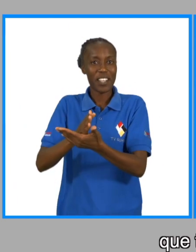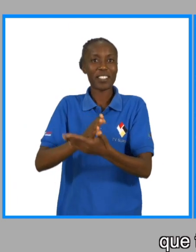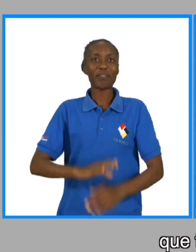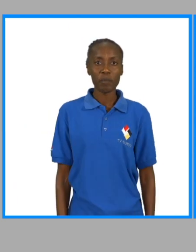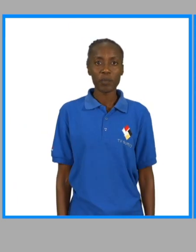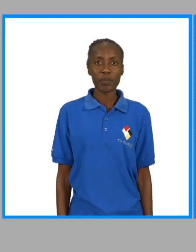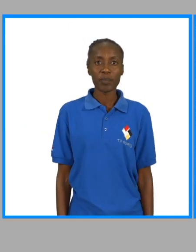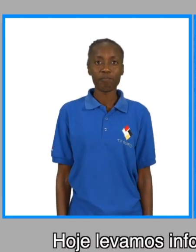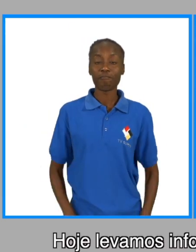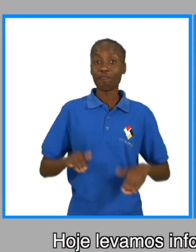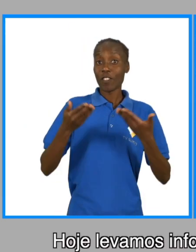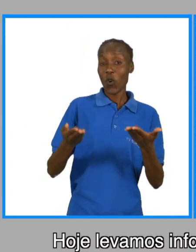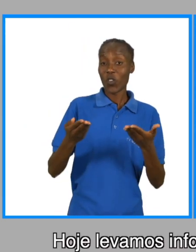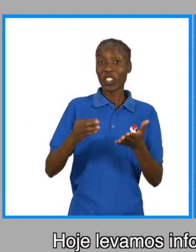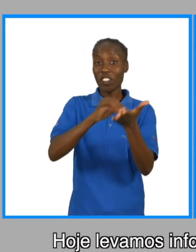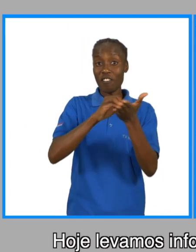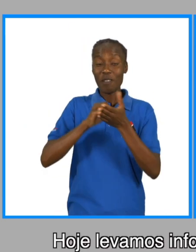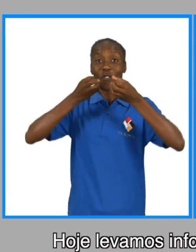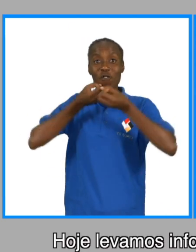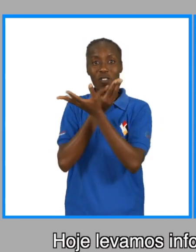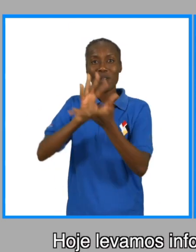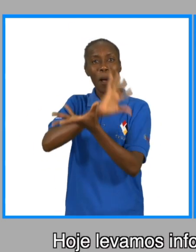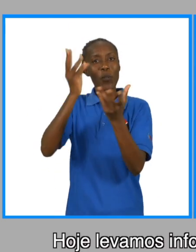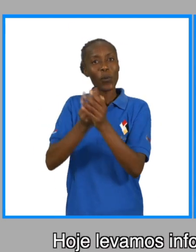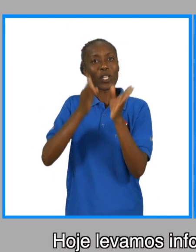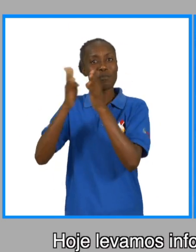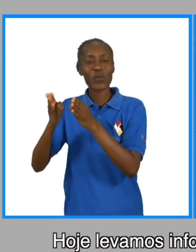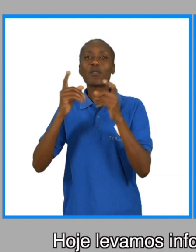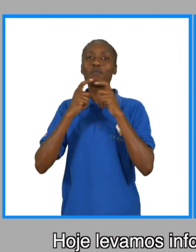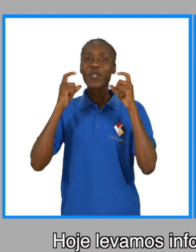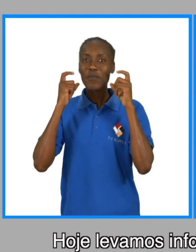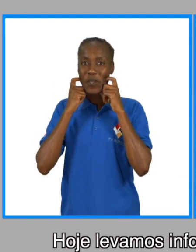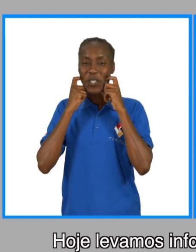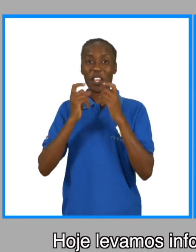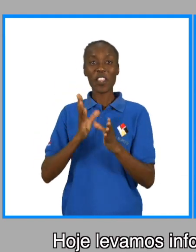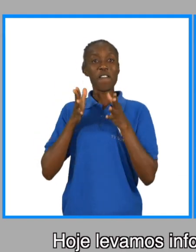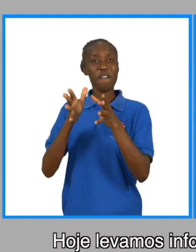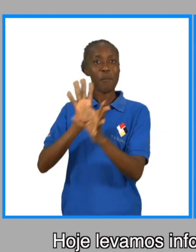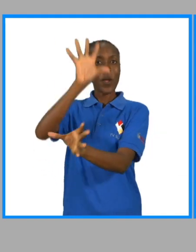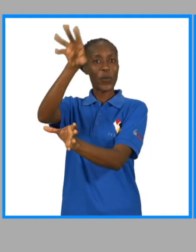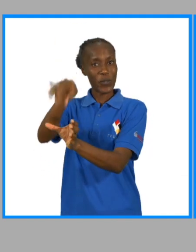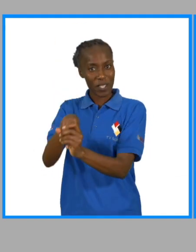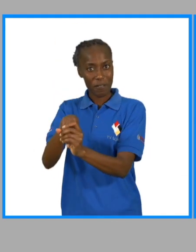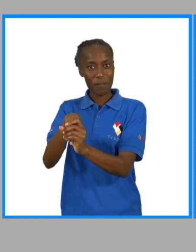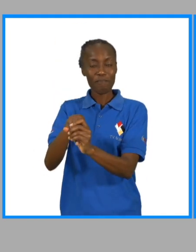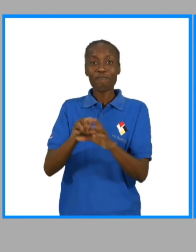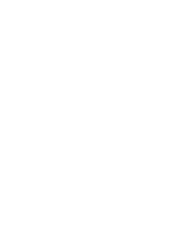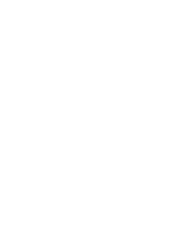hoje levamos informação para todos os moçambicanos de forma inclusiva TV